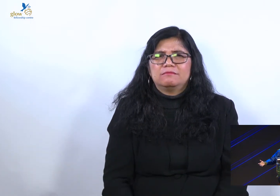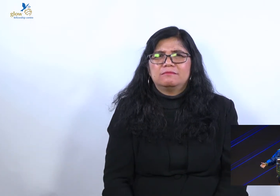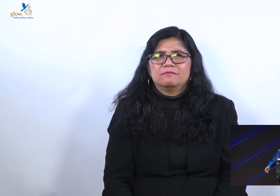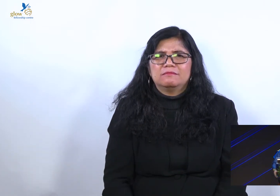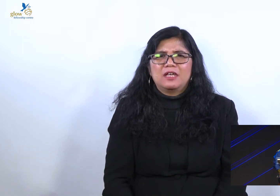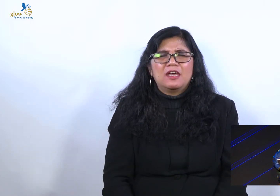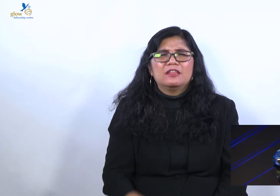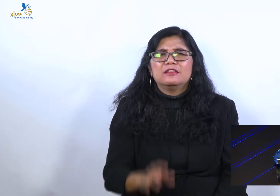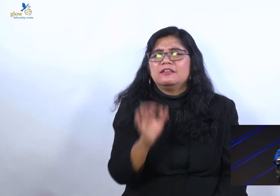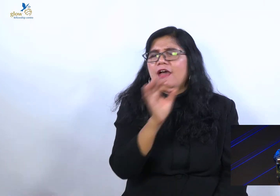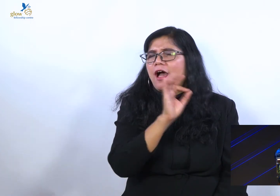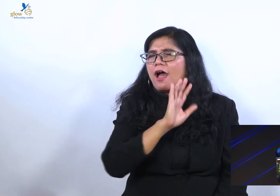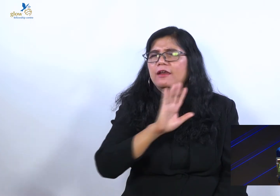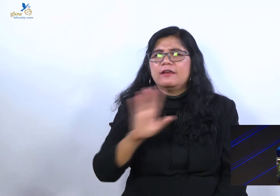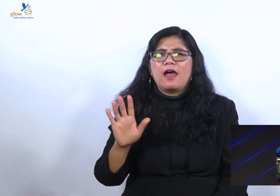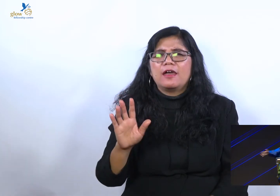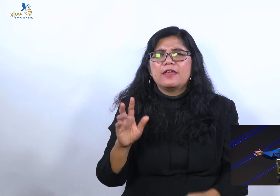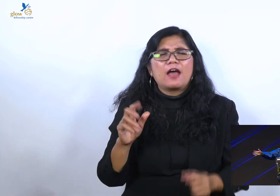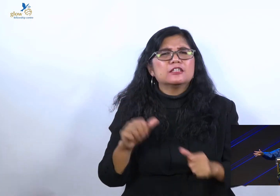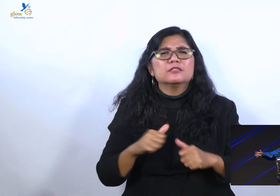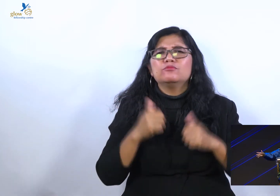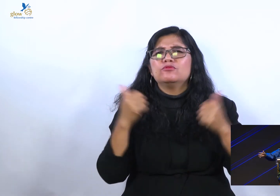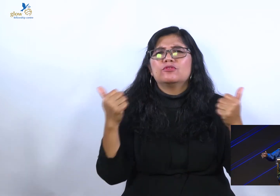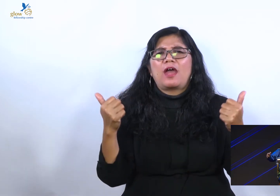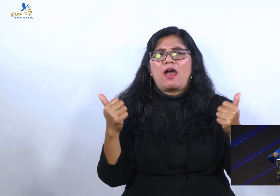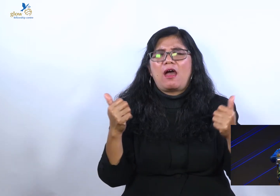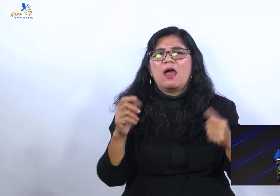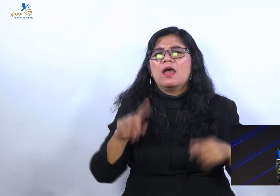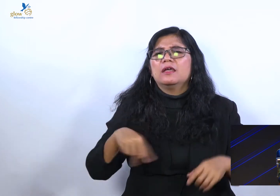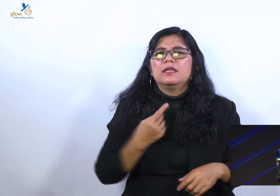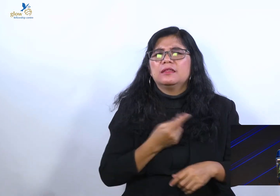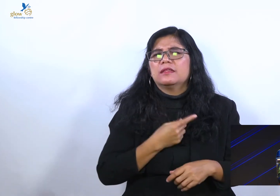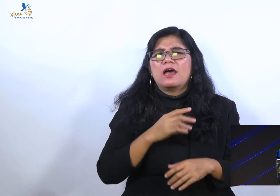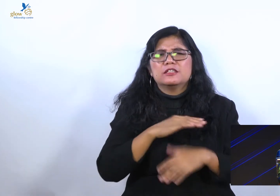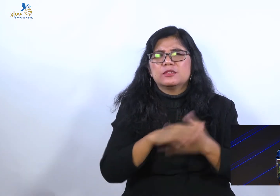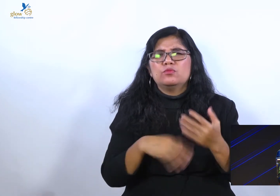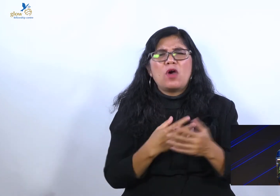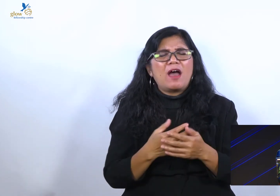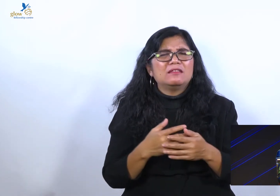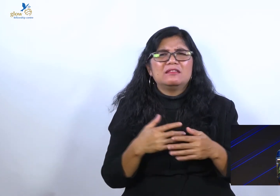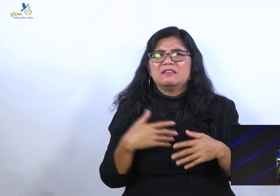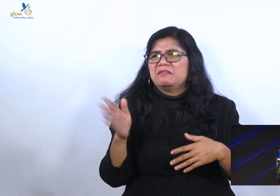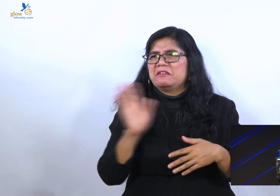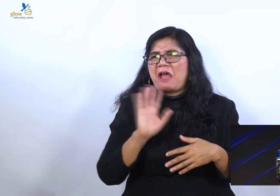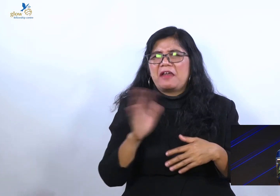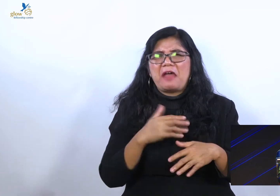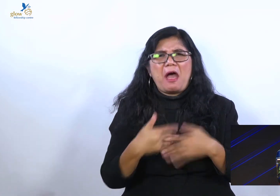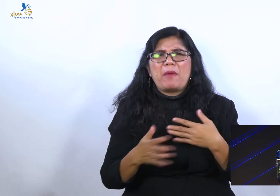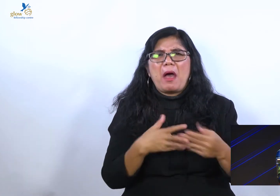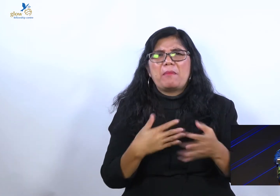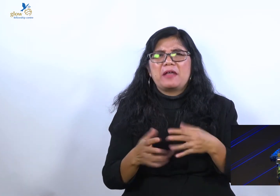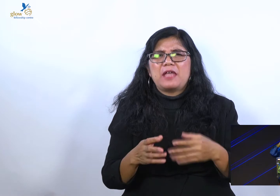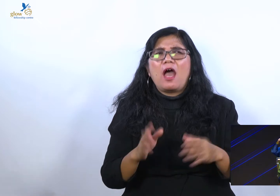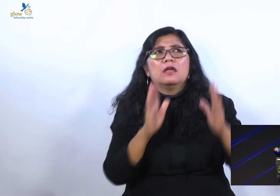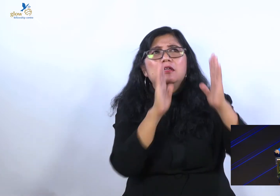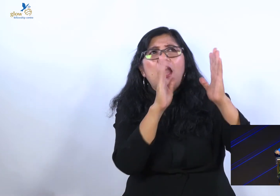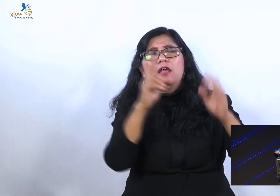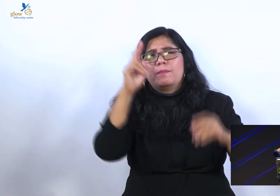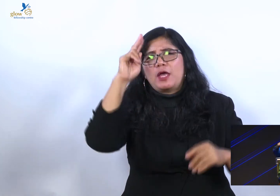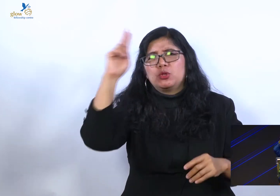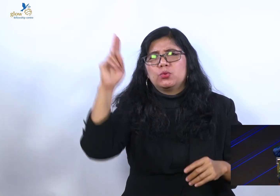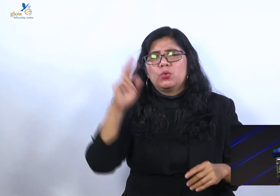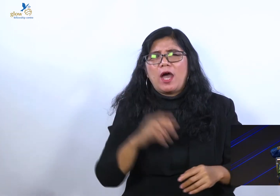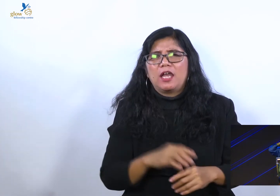paling sempurna? We are all nothing. Kita semua gak ada apa-apanya. Kita di hadapan Tuhan. Tuhan harus